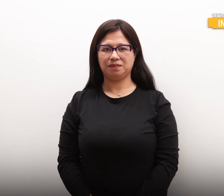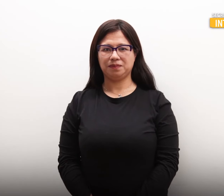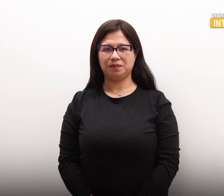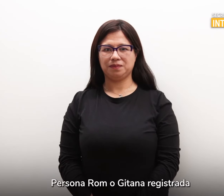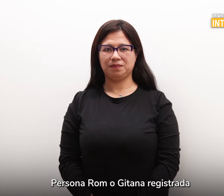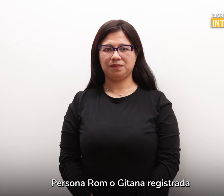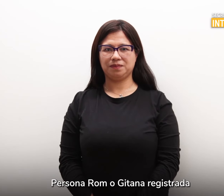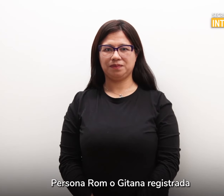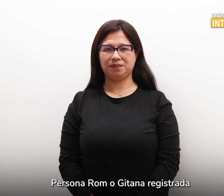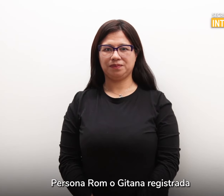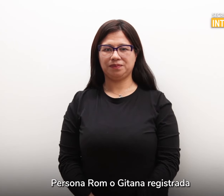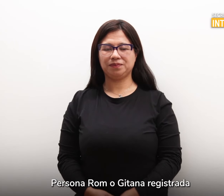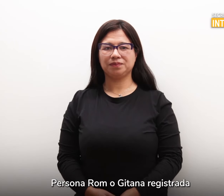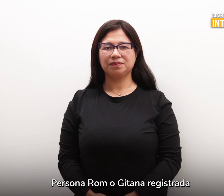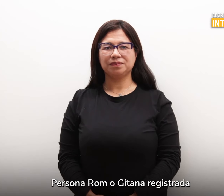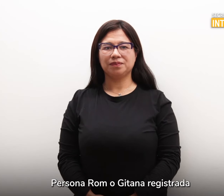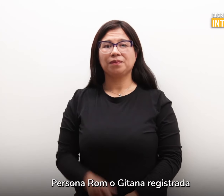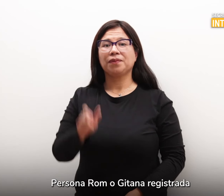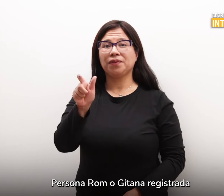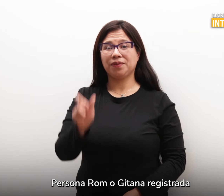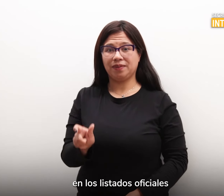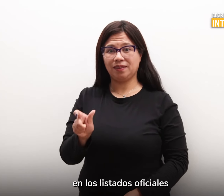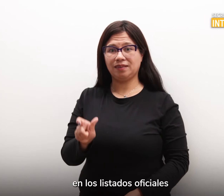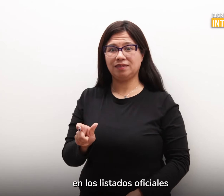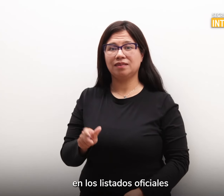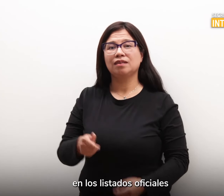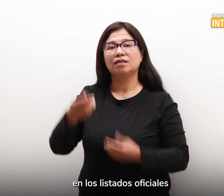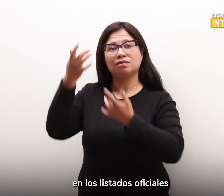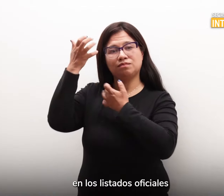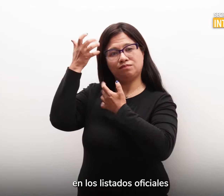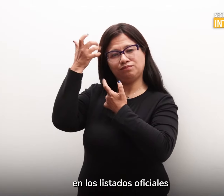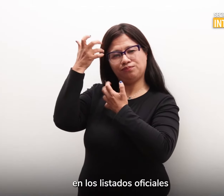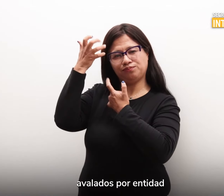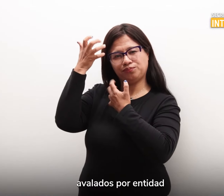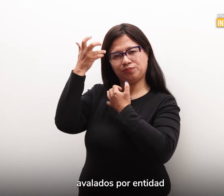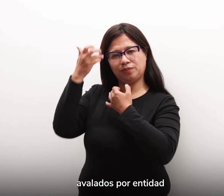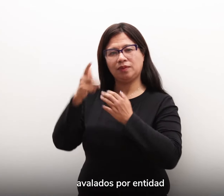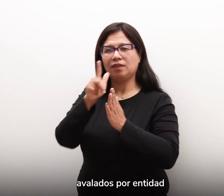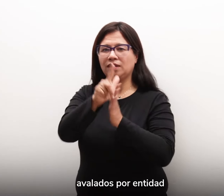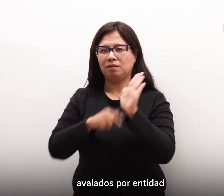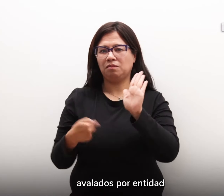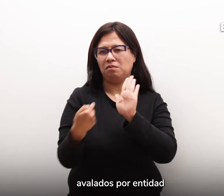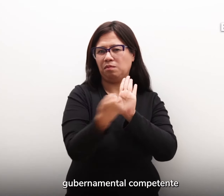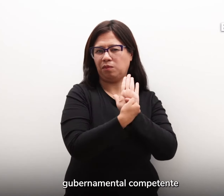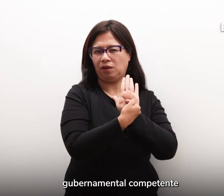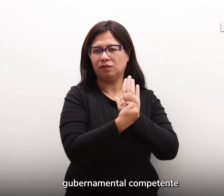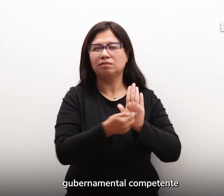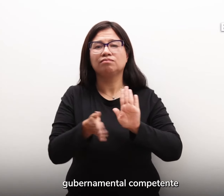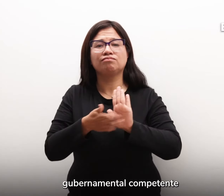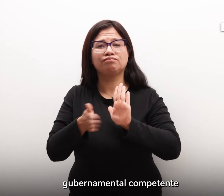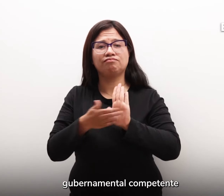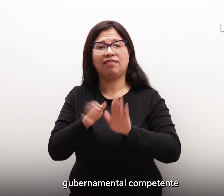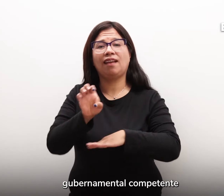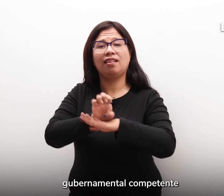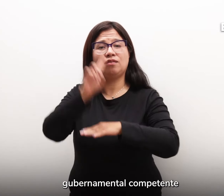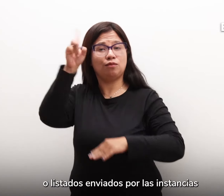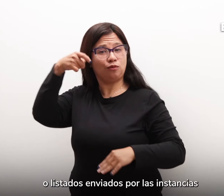Persona rom o gitana registrada en los listados oficiales avalados por la entidad gubernamental competente o